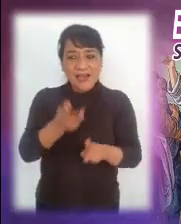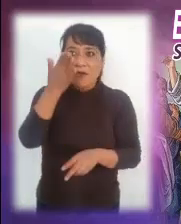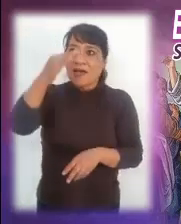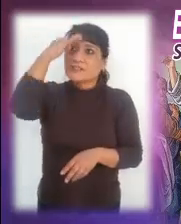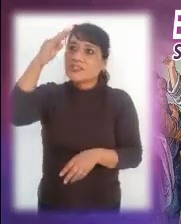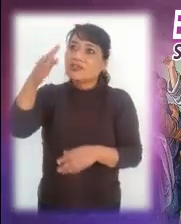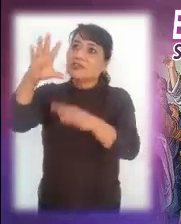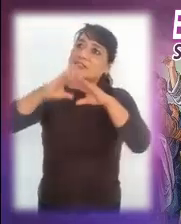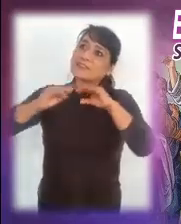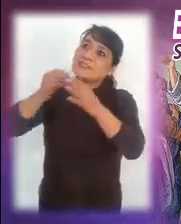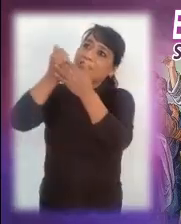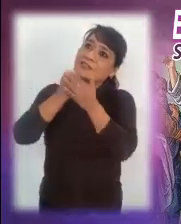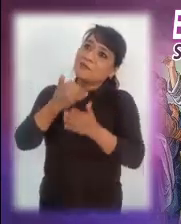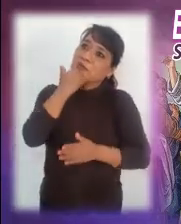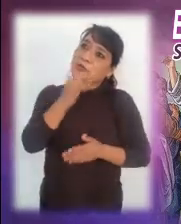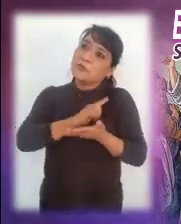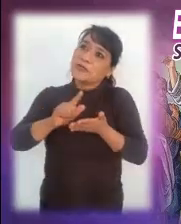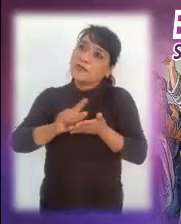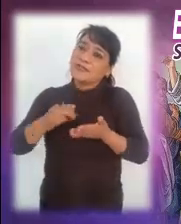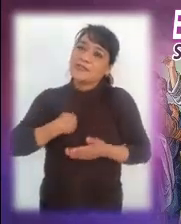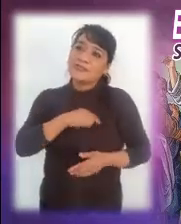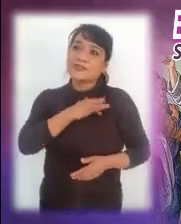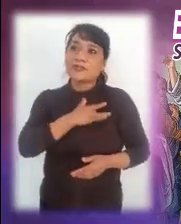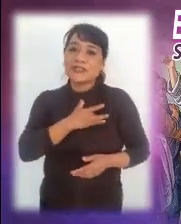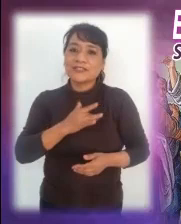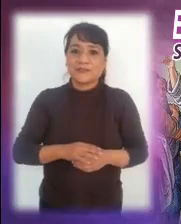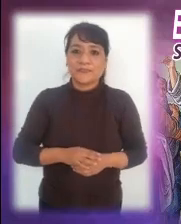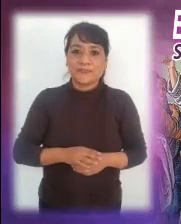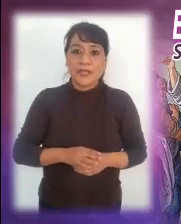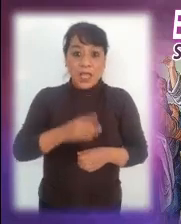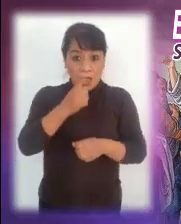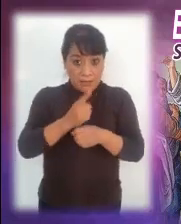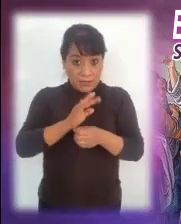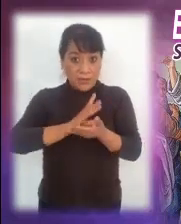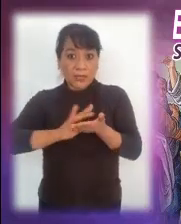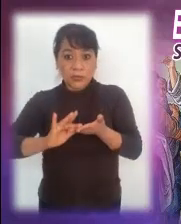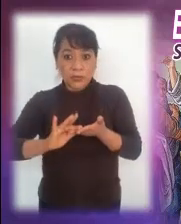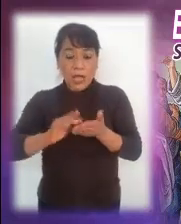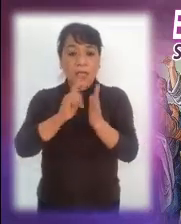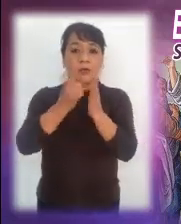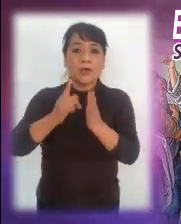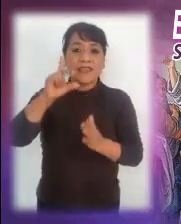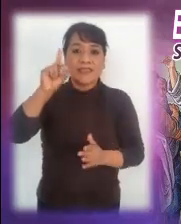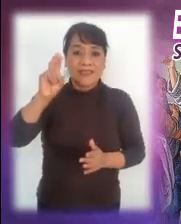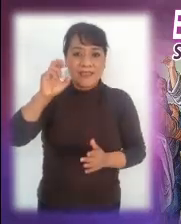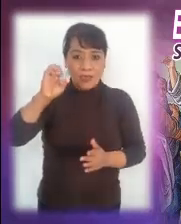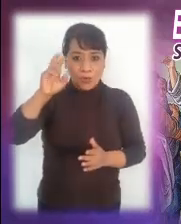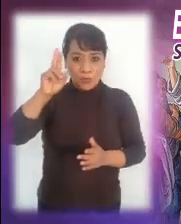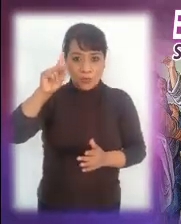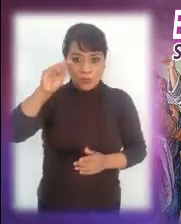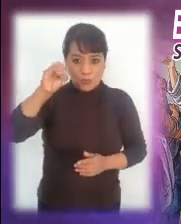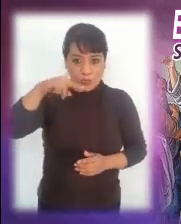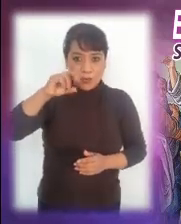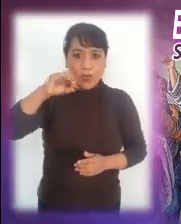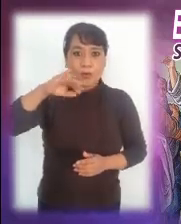enseñe a perdonar y que purifique nuestro corazón. La primera lectura del libro del Deuteronomio